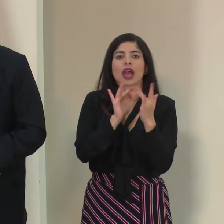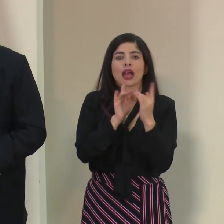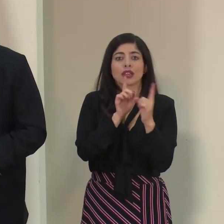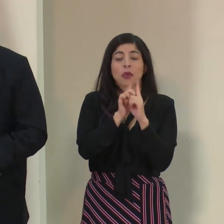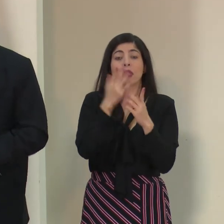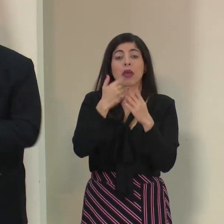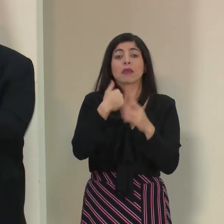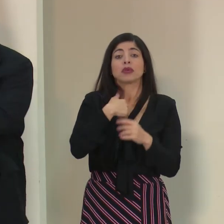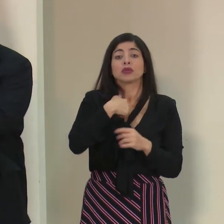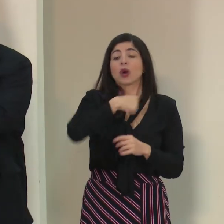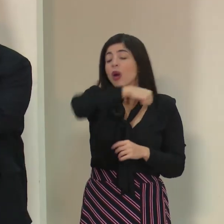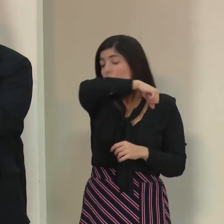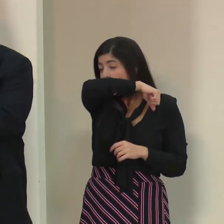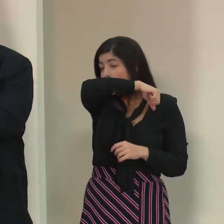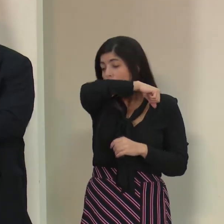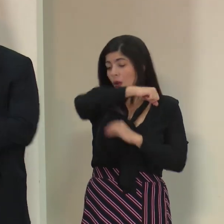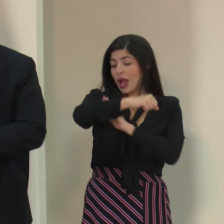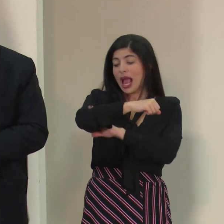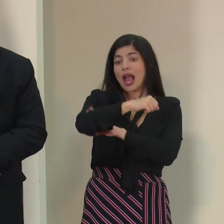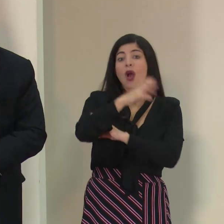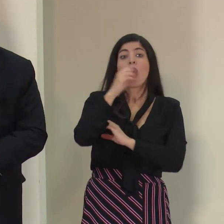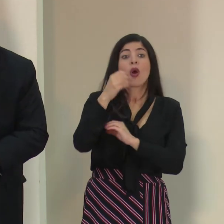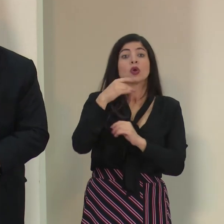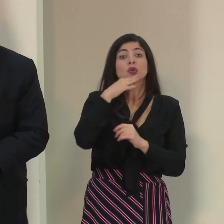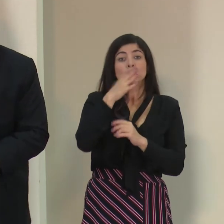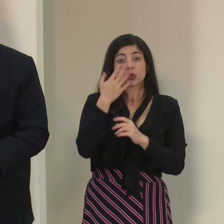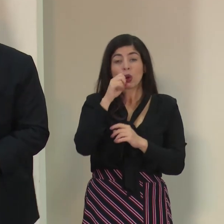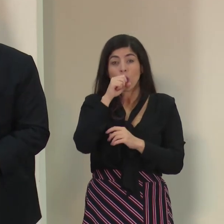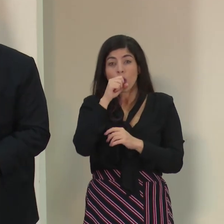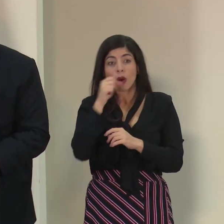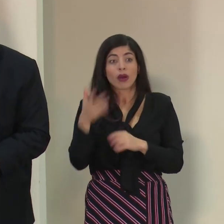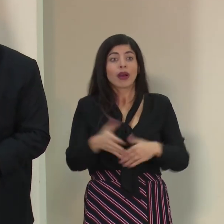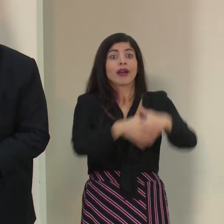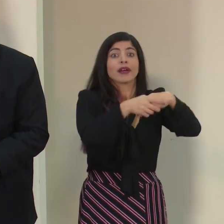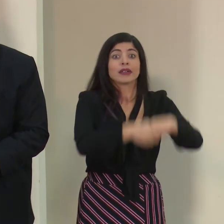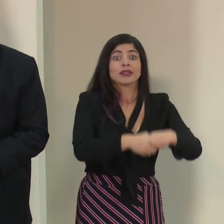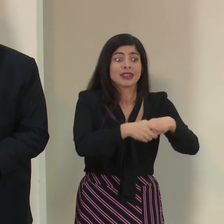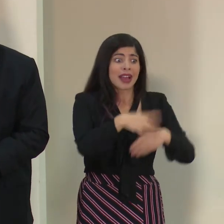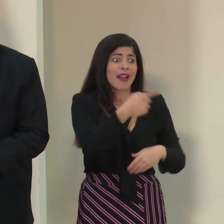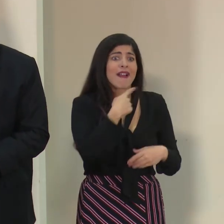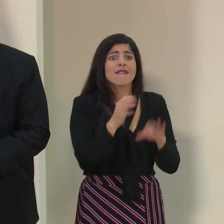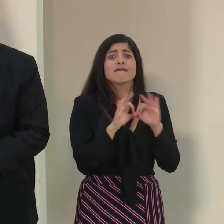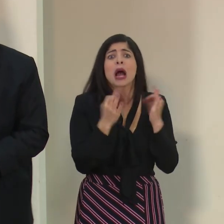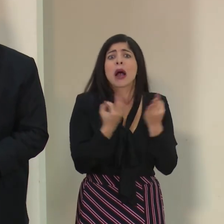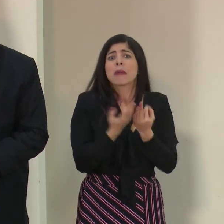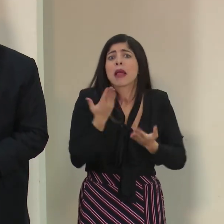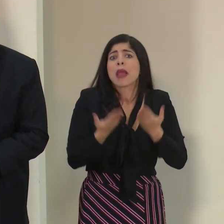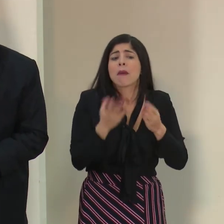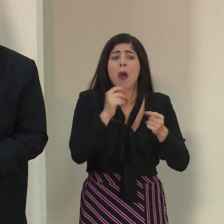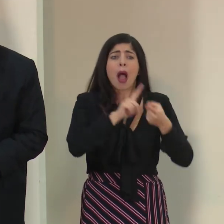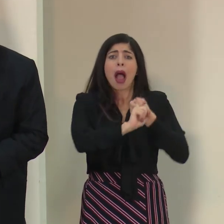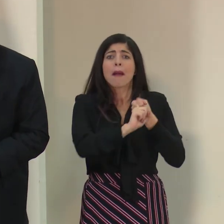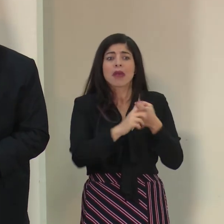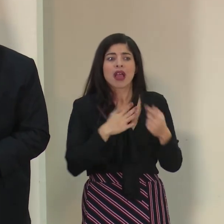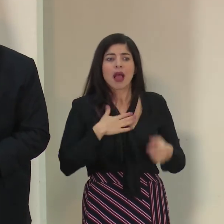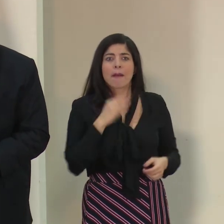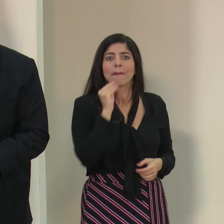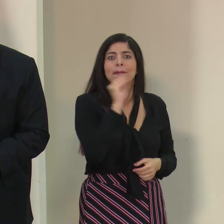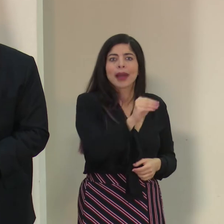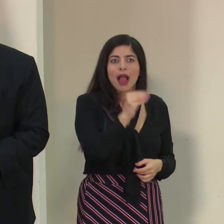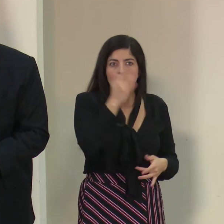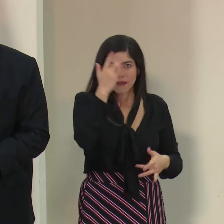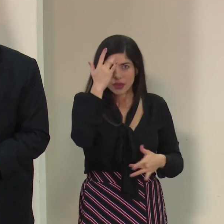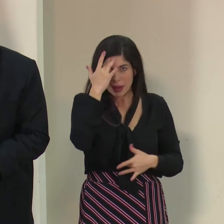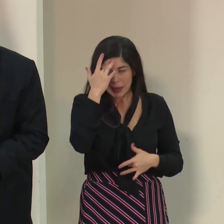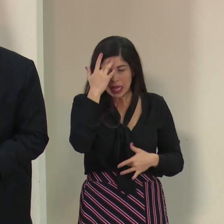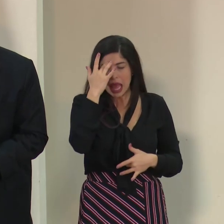toser, se contamina la mano y le da la mano a otra persona, que puede ser inclusiva a algún familiar cercano, algún amigo y le contagia la enfermedad.